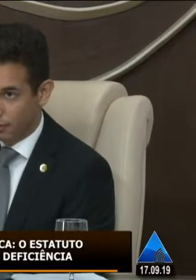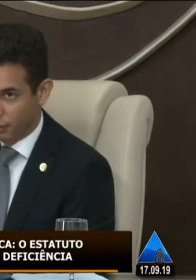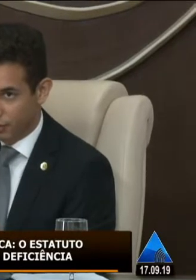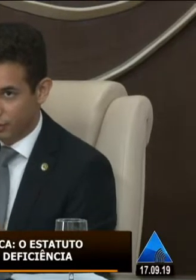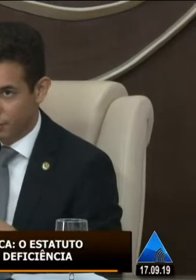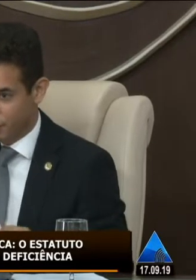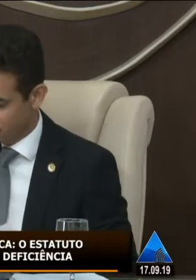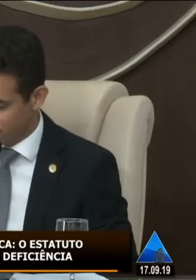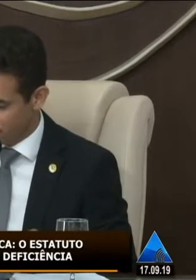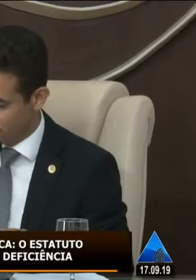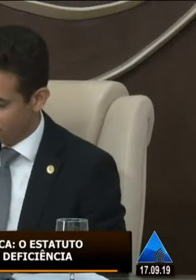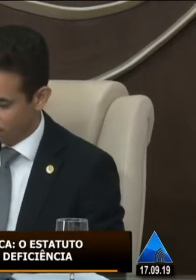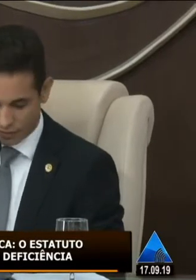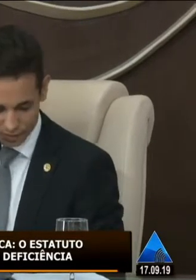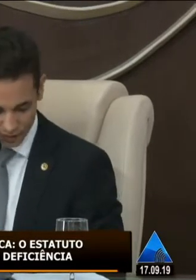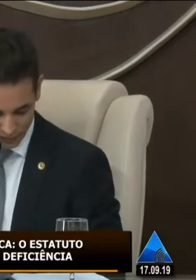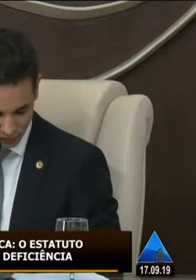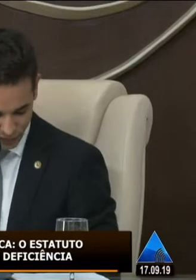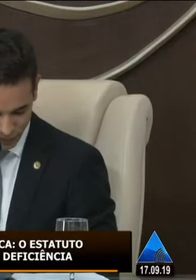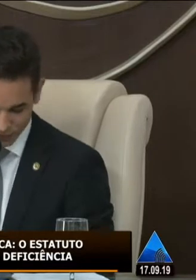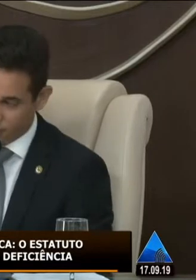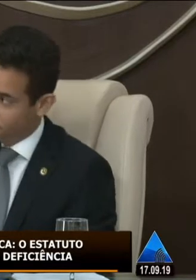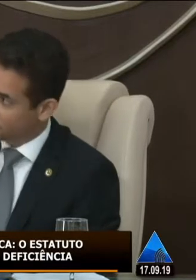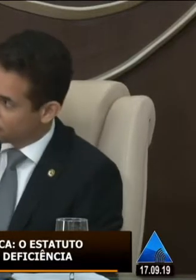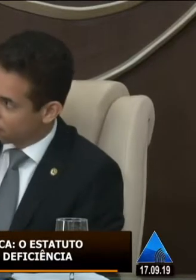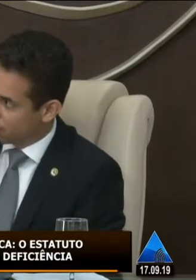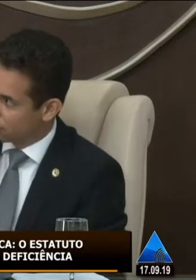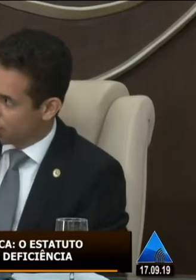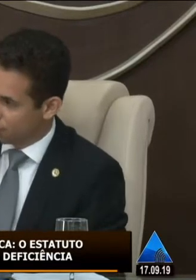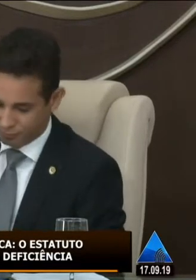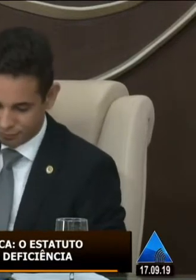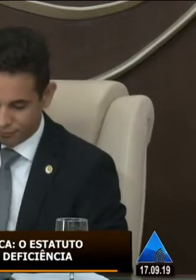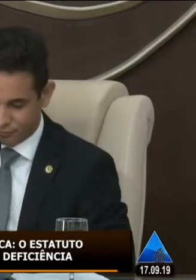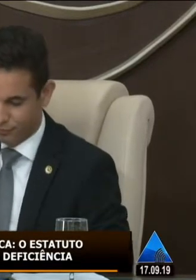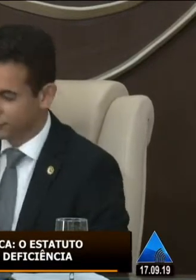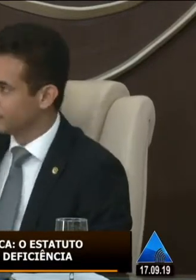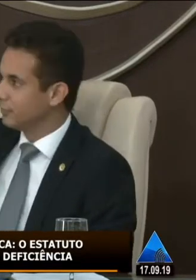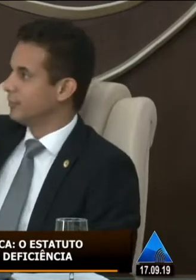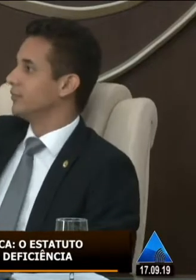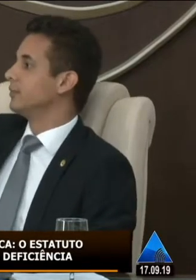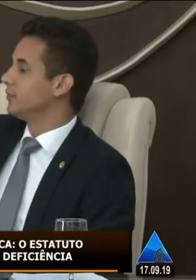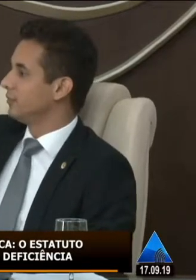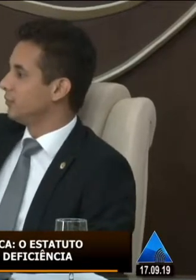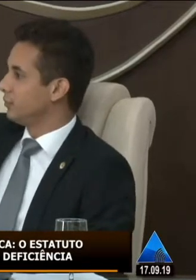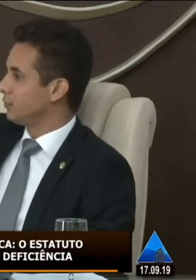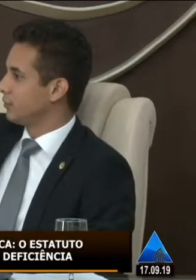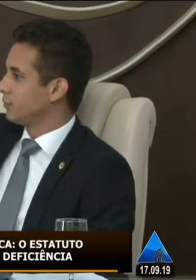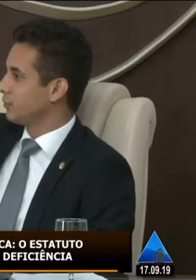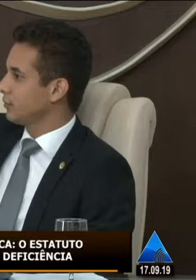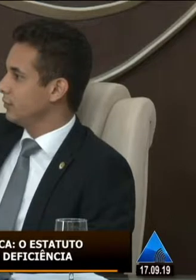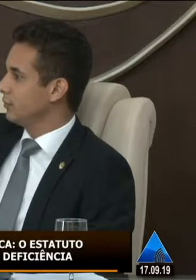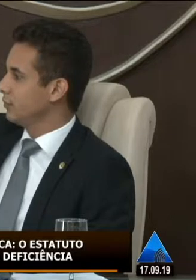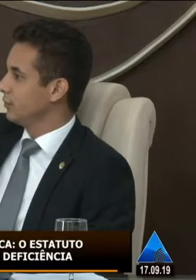também está aqui presente agradecemos aqui a presença Maria do Carmo boa tarde a todos e todas